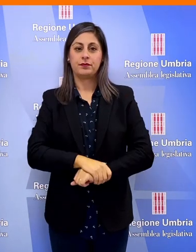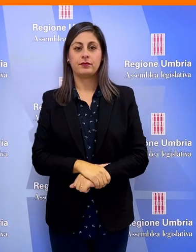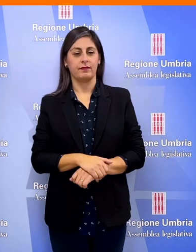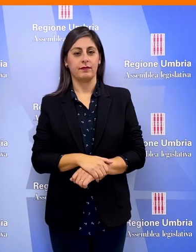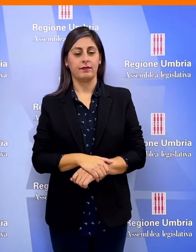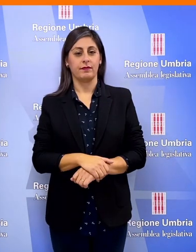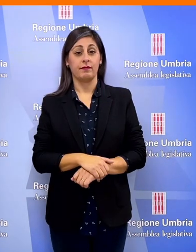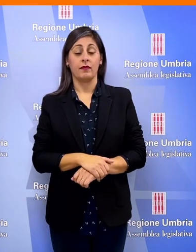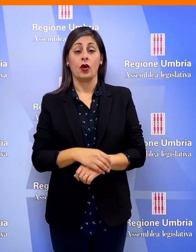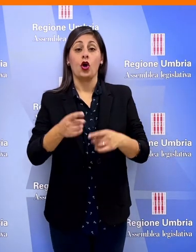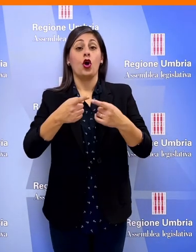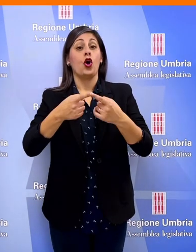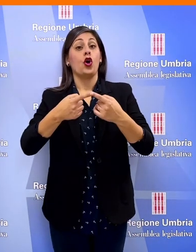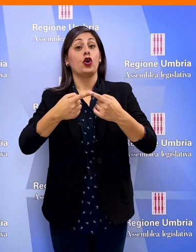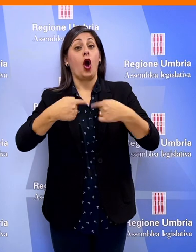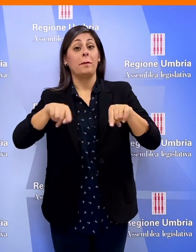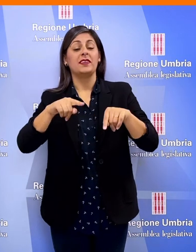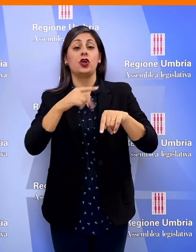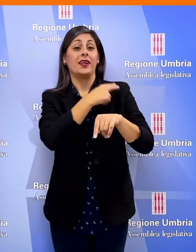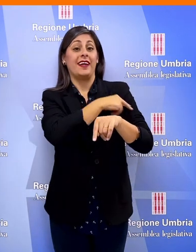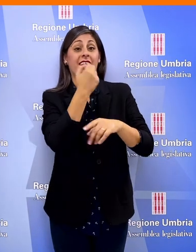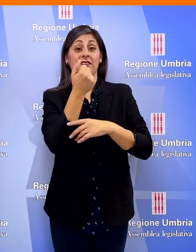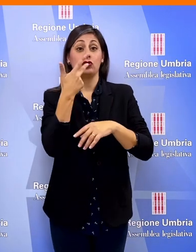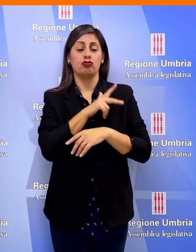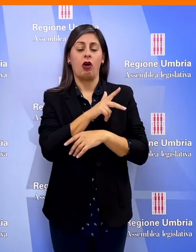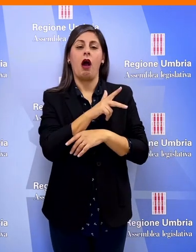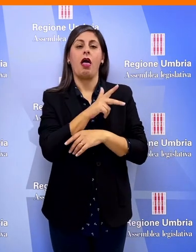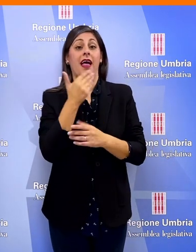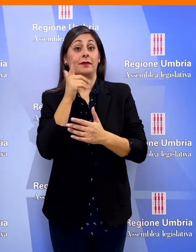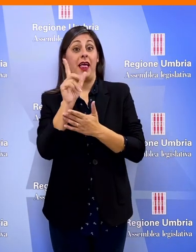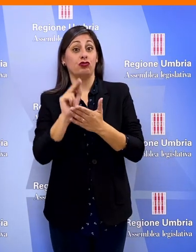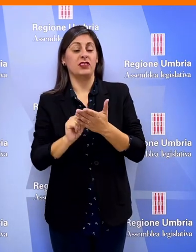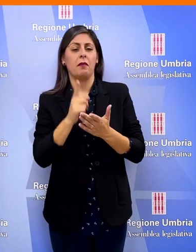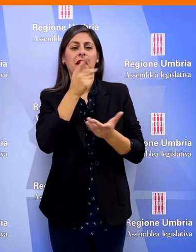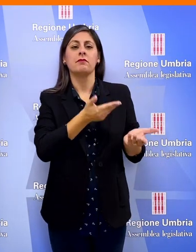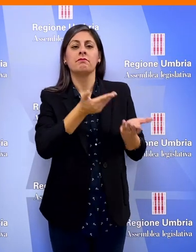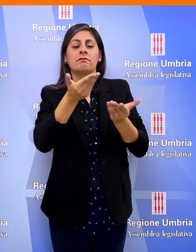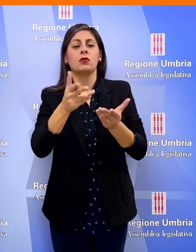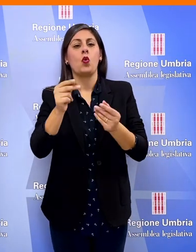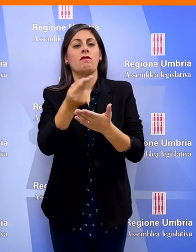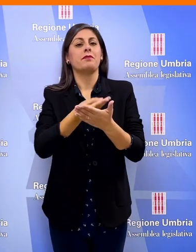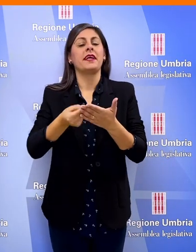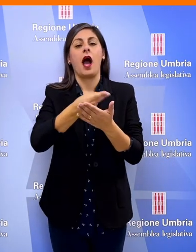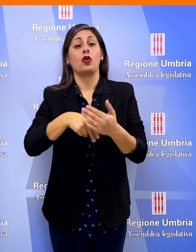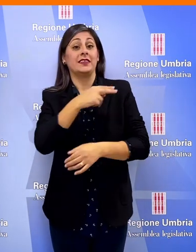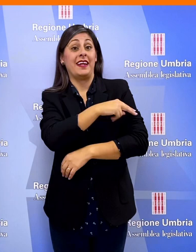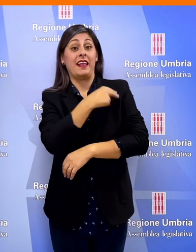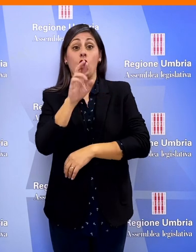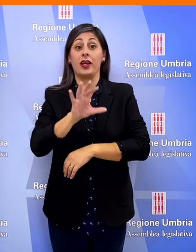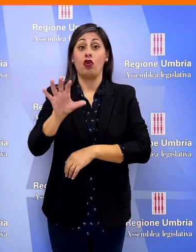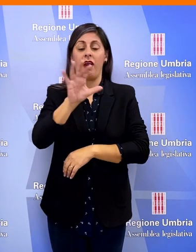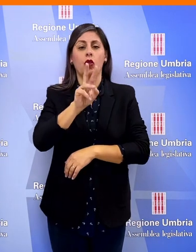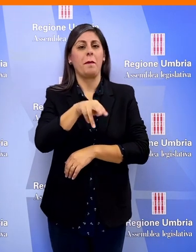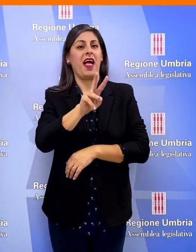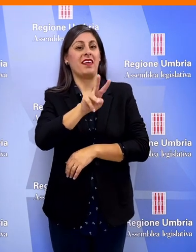Primo passaggio in Commissione Sanità e Servizi Sociali dell'Assemblea Legislativa del nuovo piano